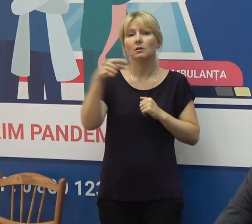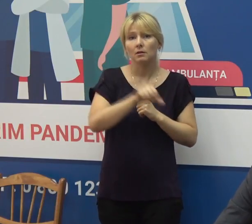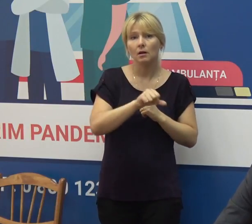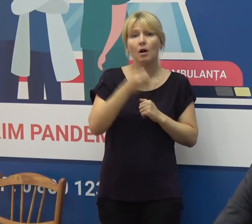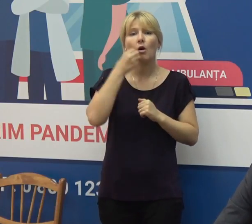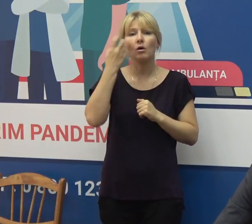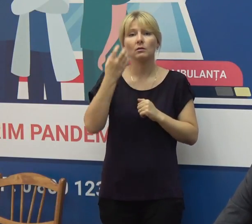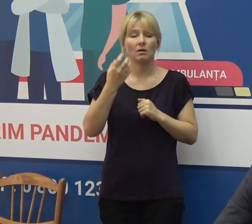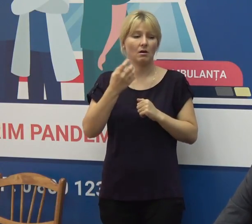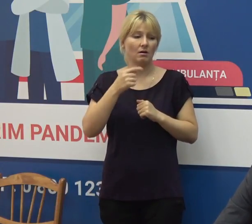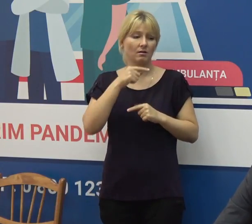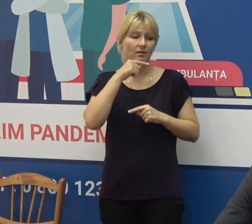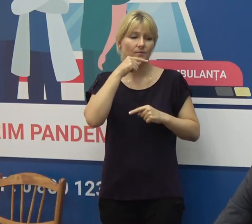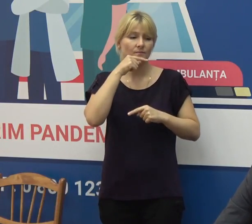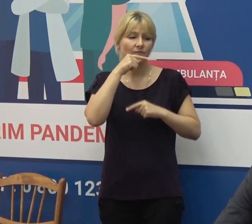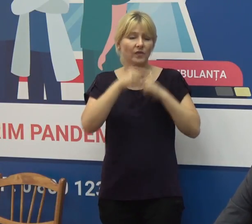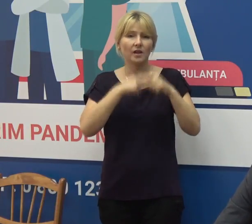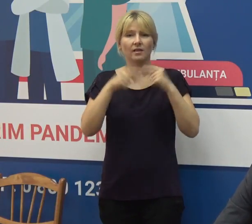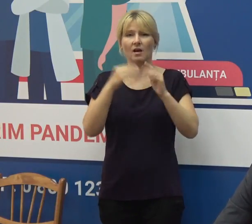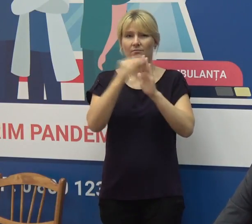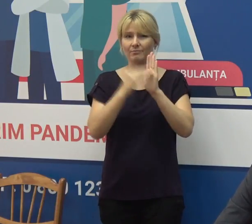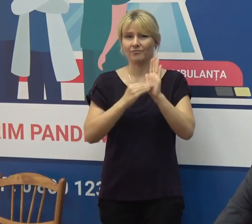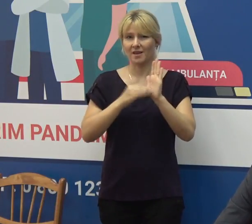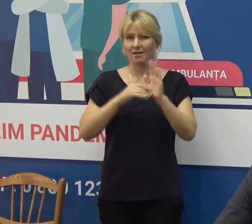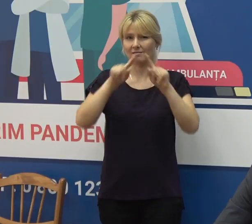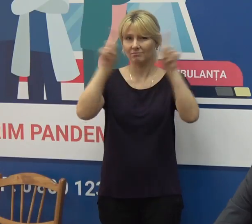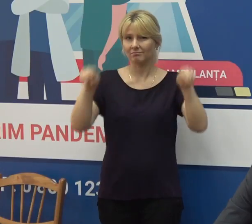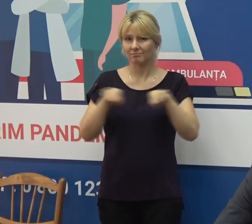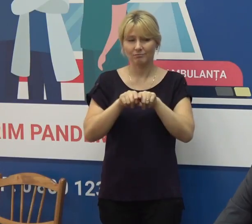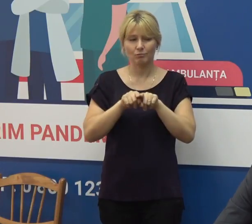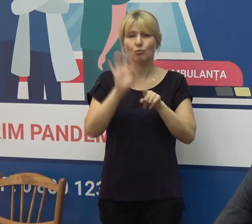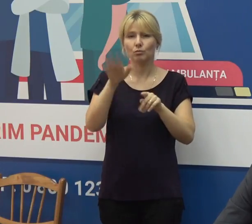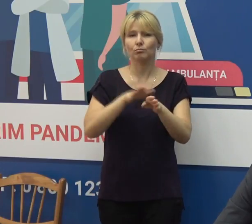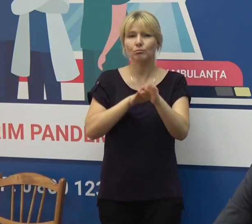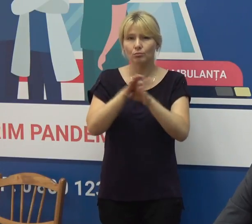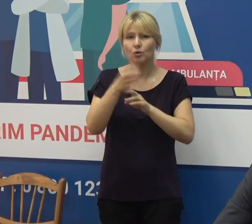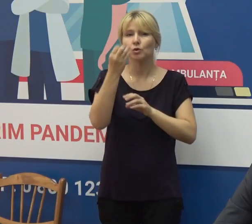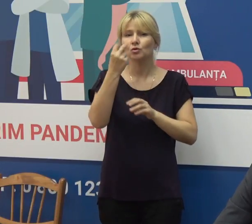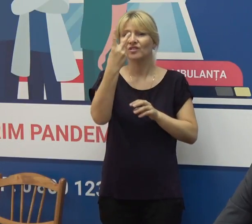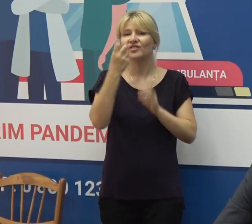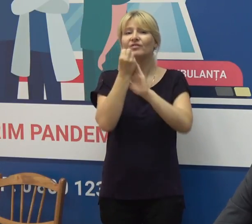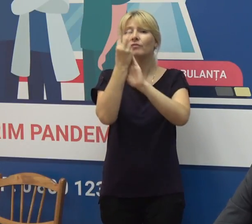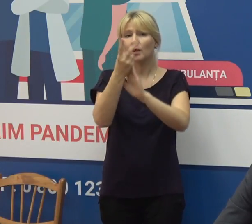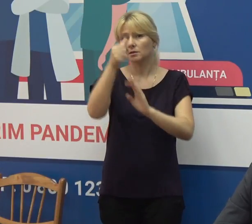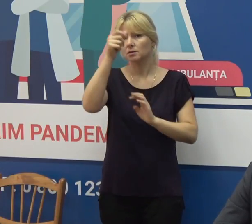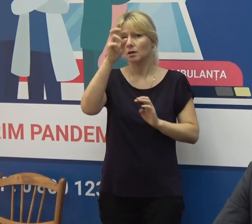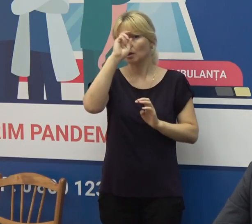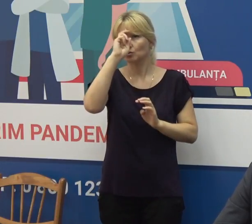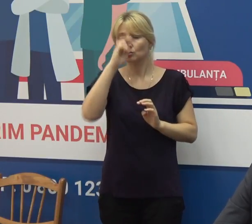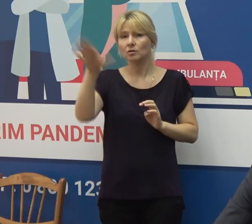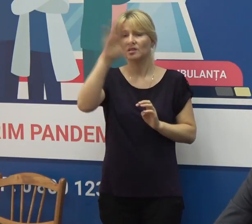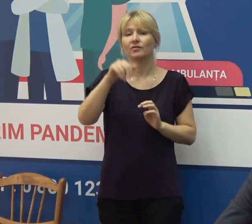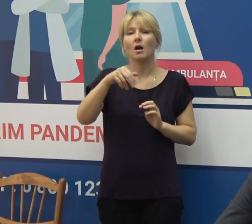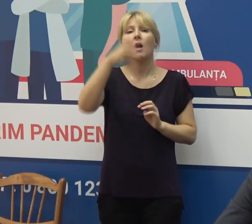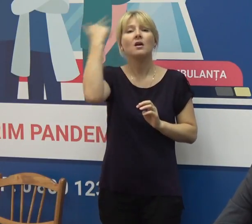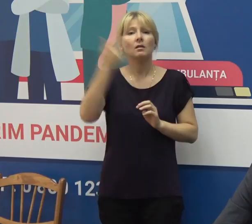ajustează acea listă, va fi complectată cu cel puțin încă 12 țări, cum ar fi țări ca Italia,